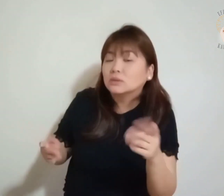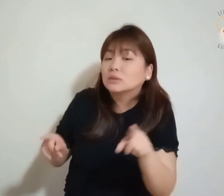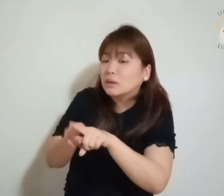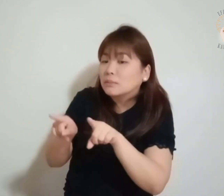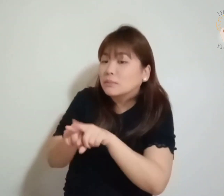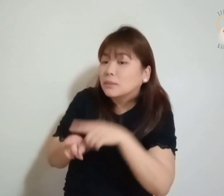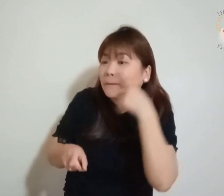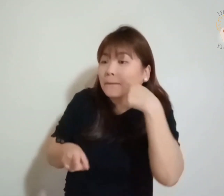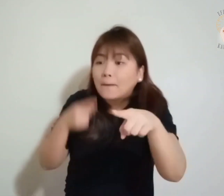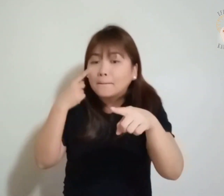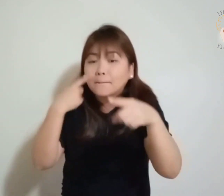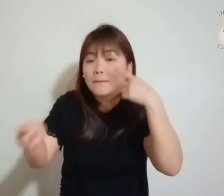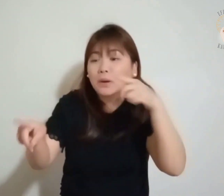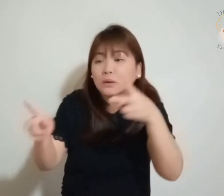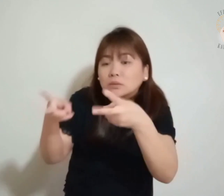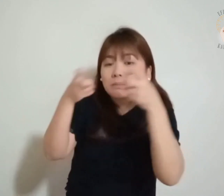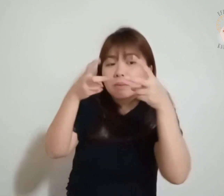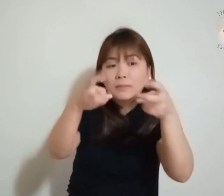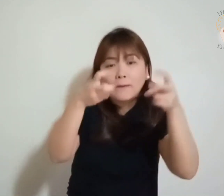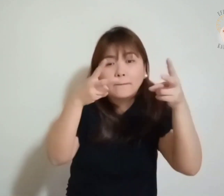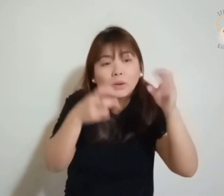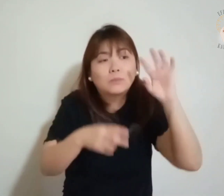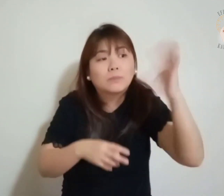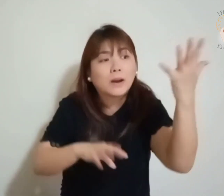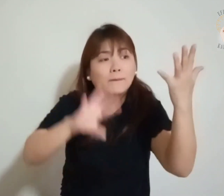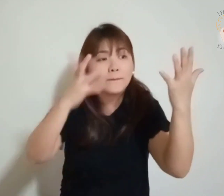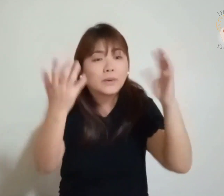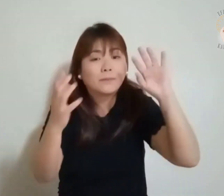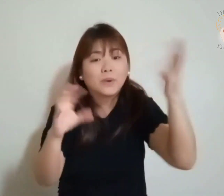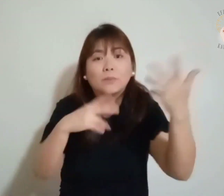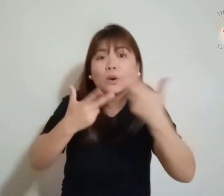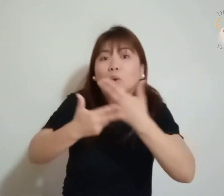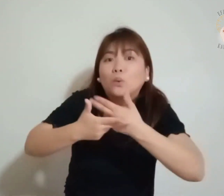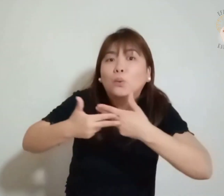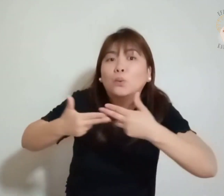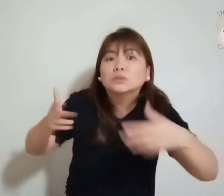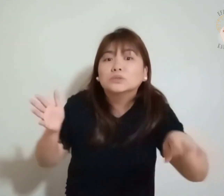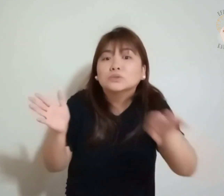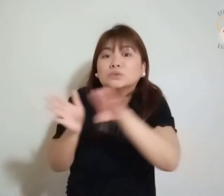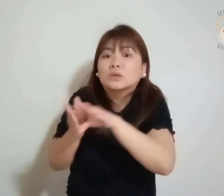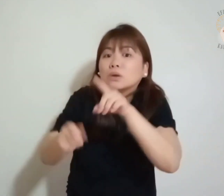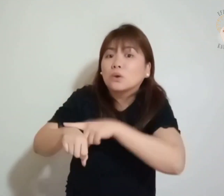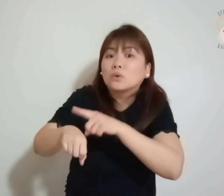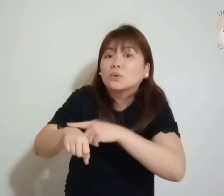E qual vai ser o sinal de que essas coisas estão para acontecer?